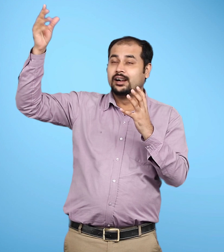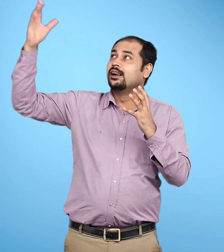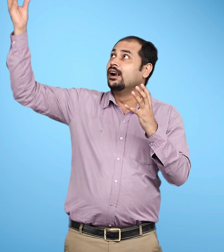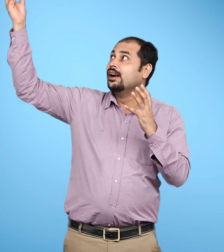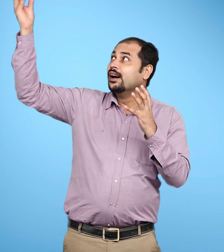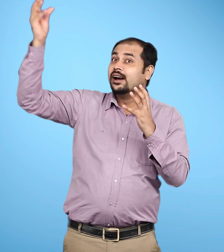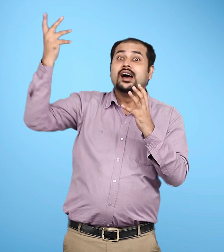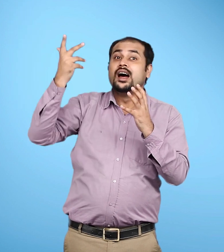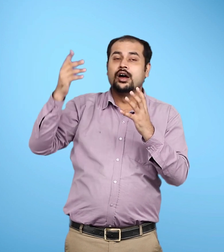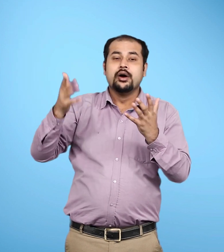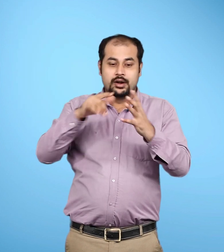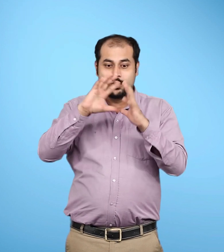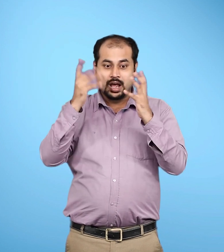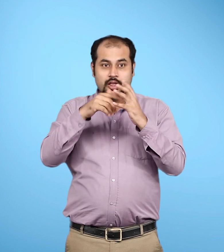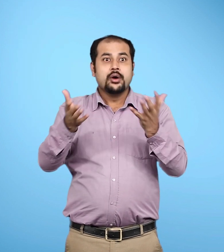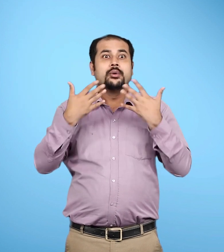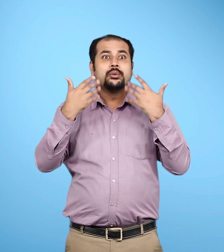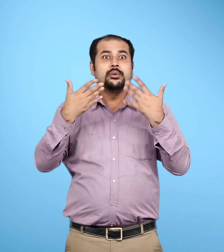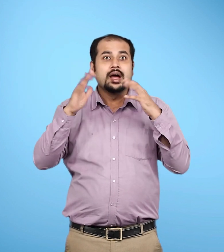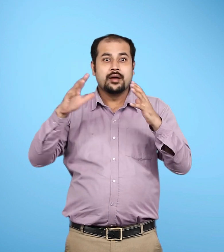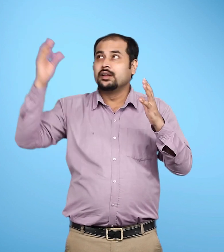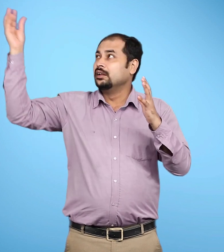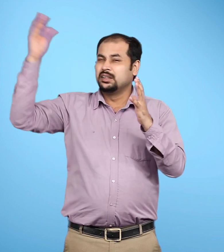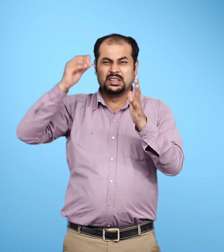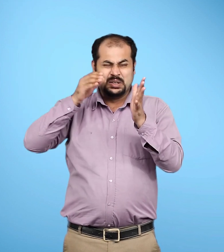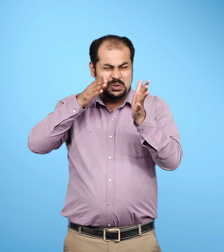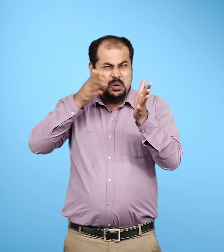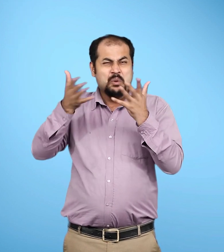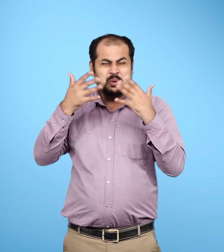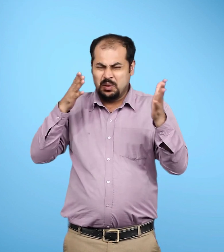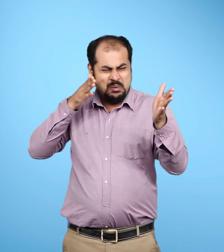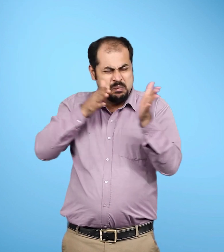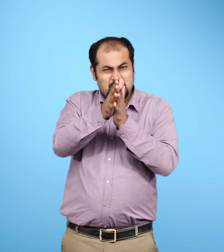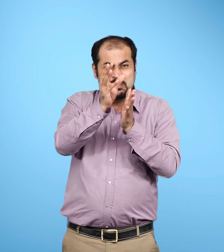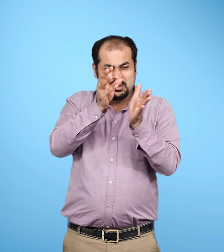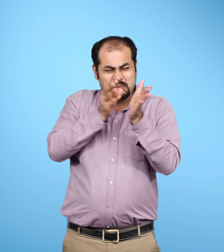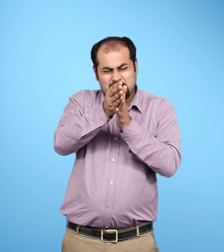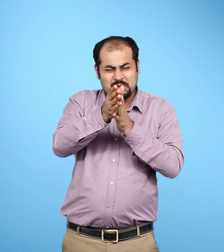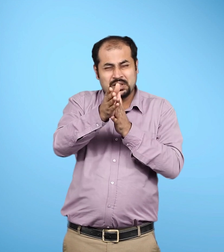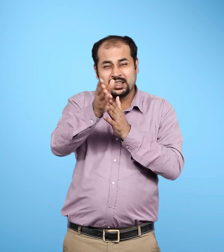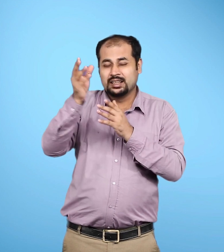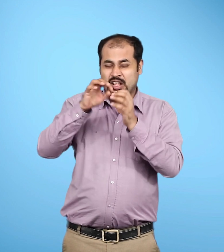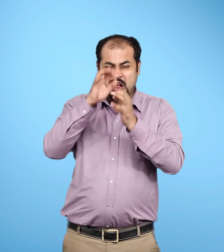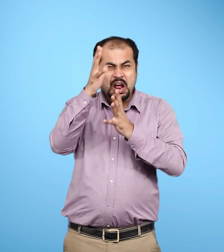इस प्रक्रिया के दौरान वायू के साथ घर्शन होने के कारण ये गर्म होकर जल जाते हैं